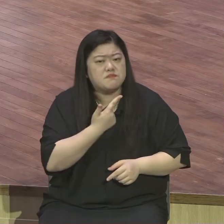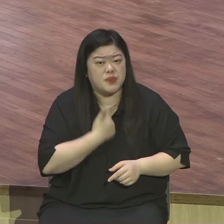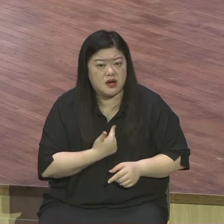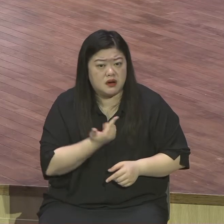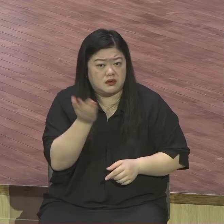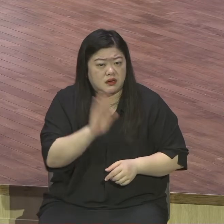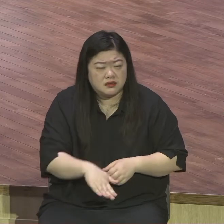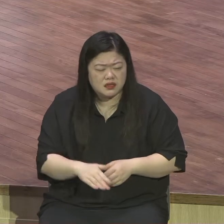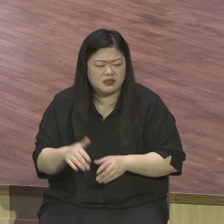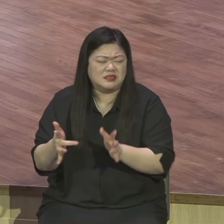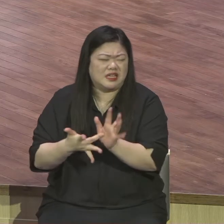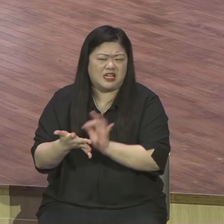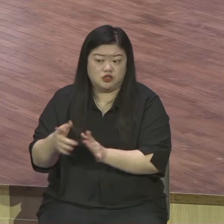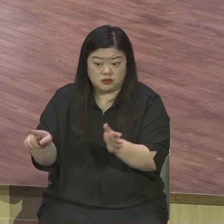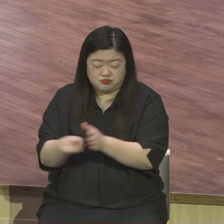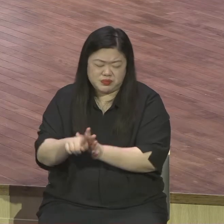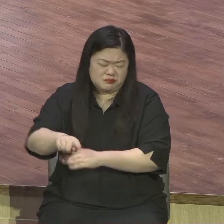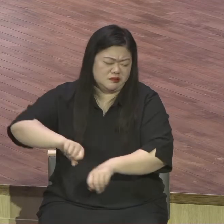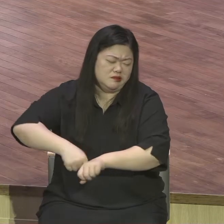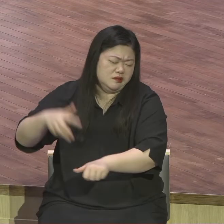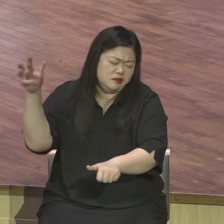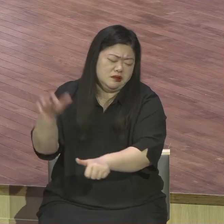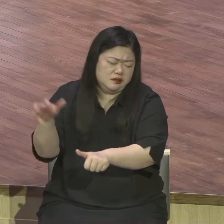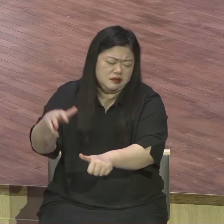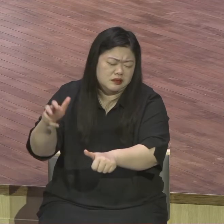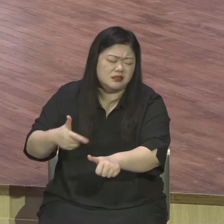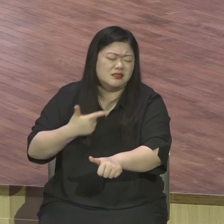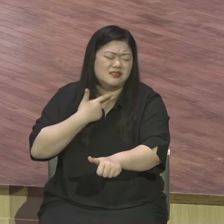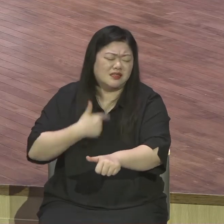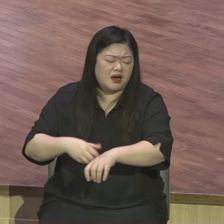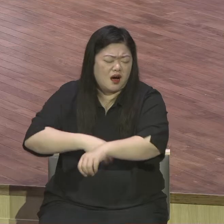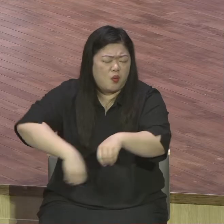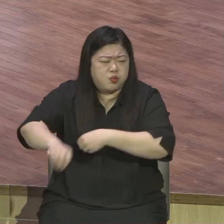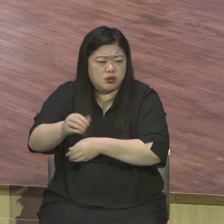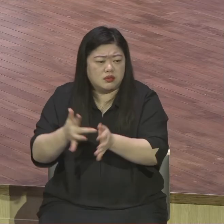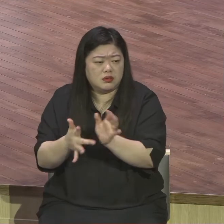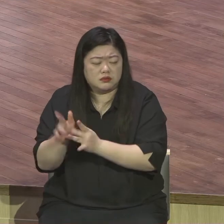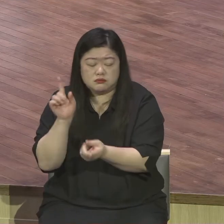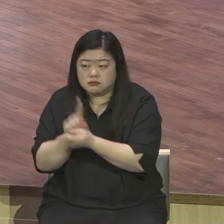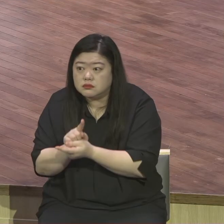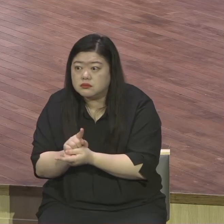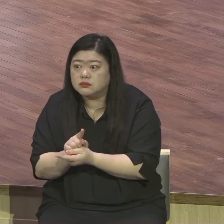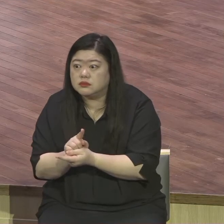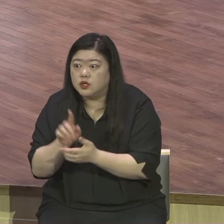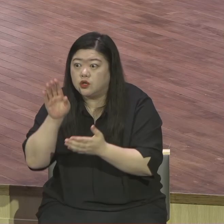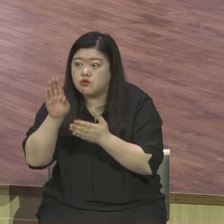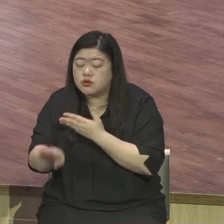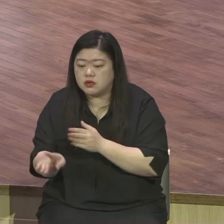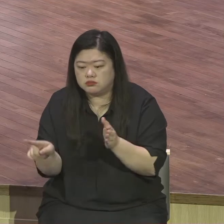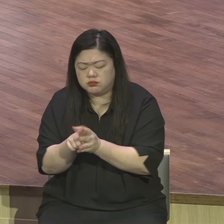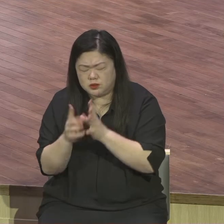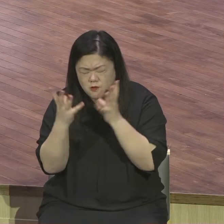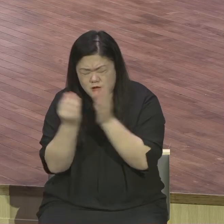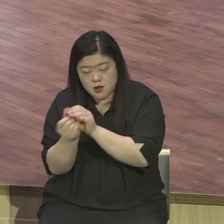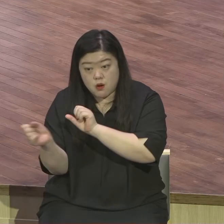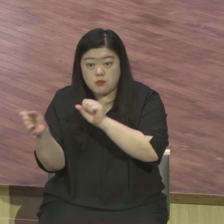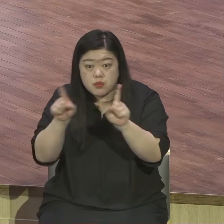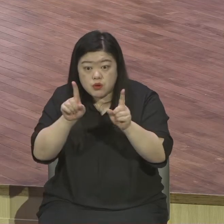항상 평생 뭐요 빚진 자의식 가지고 살았어요 감사 정도가 아닙니다 내가